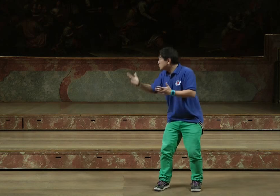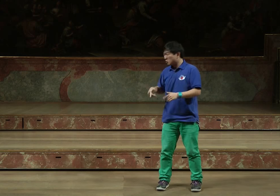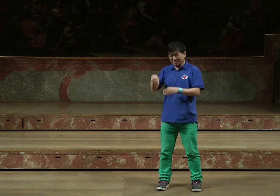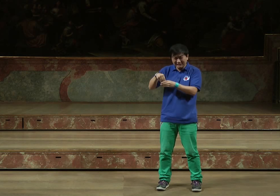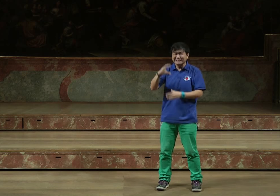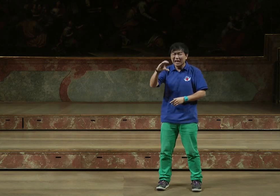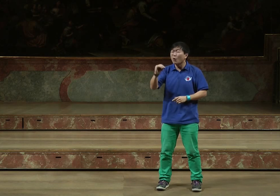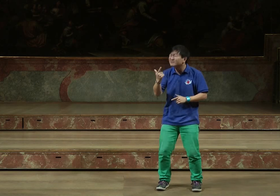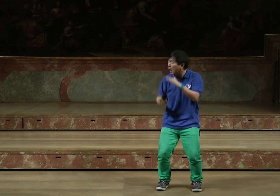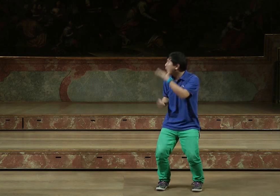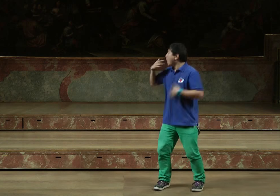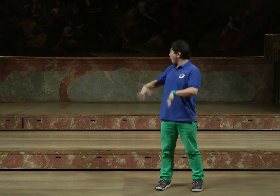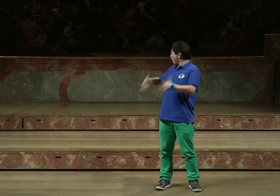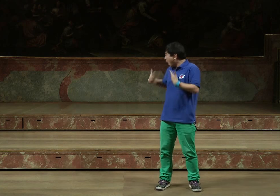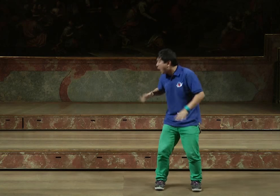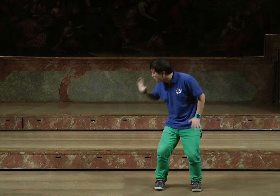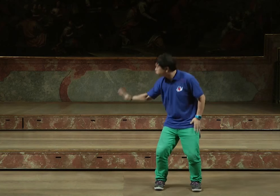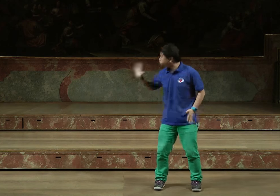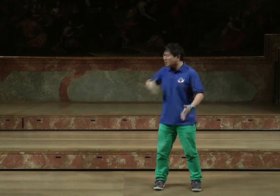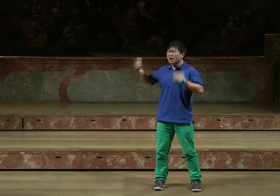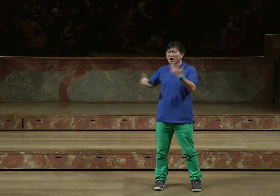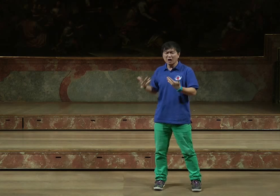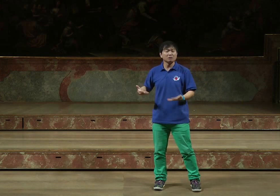ja, was scheißt du dich an? Ja, CO2 stinkt, die Kuh stinkt auch. Beruhig dich.